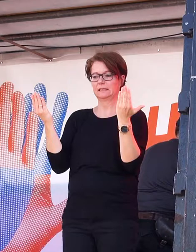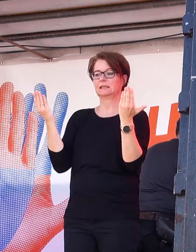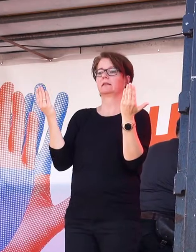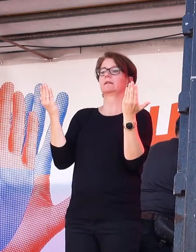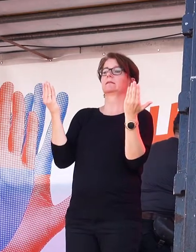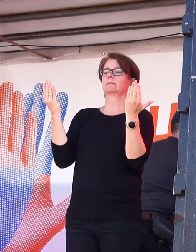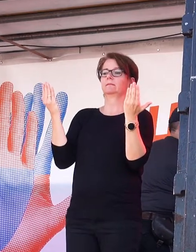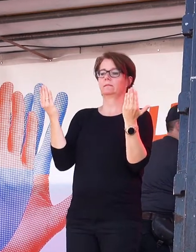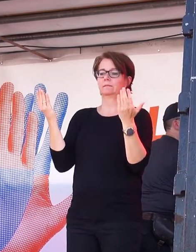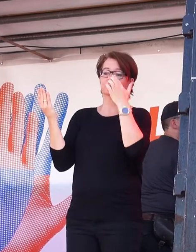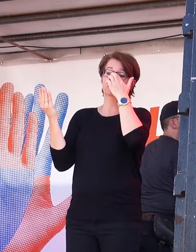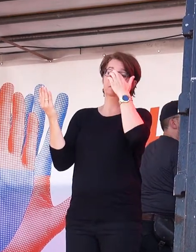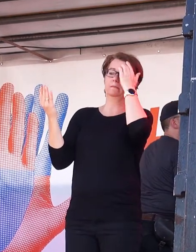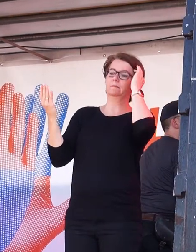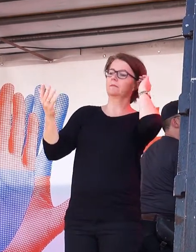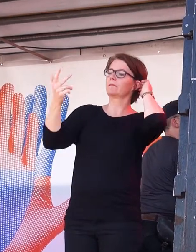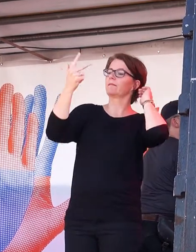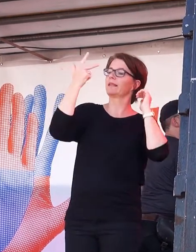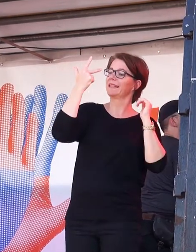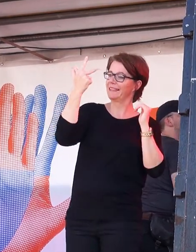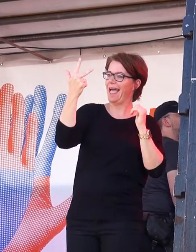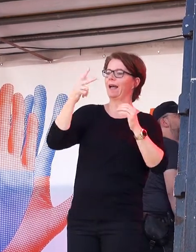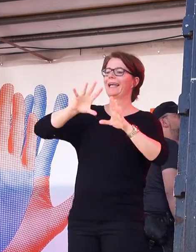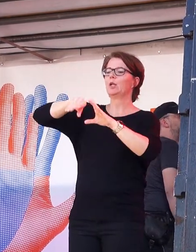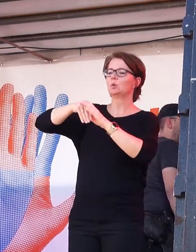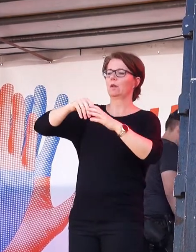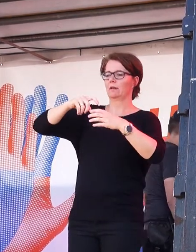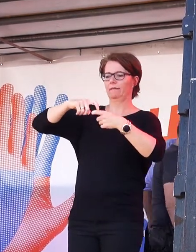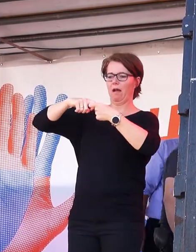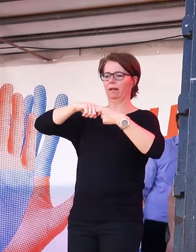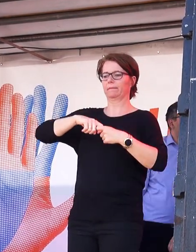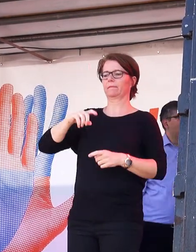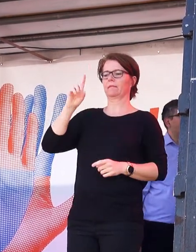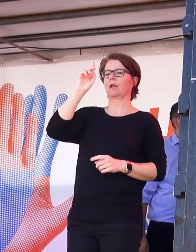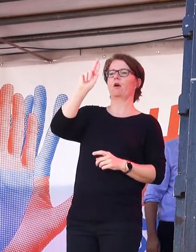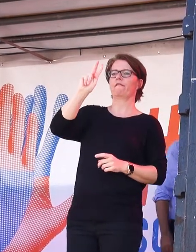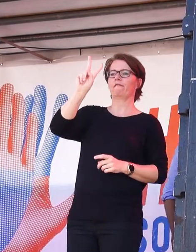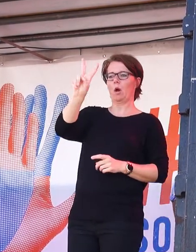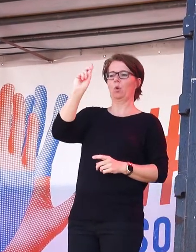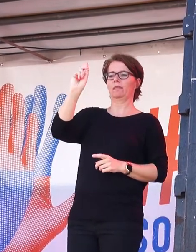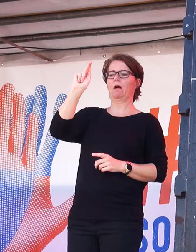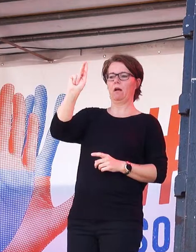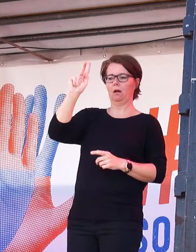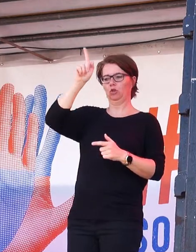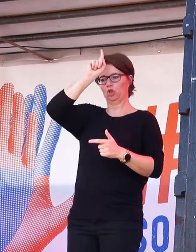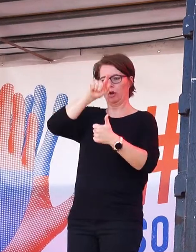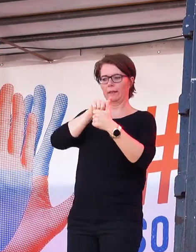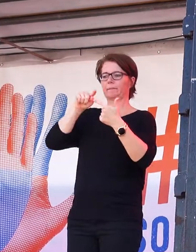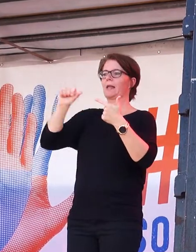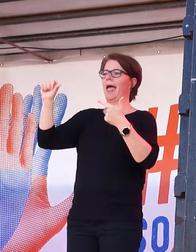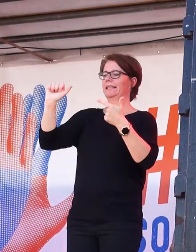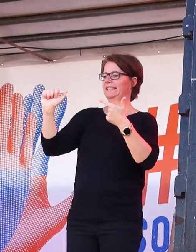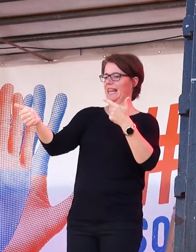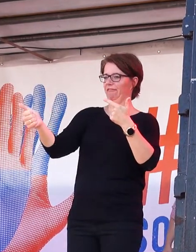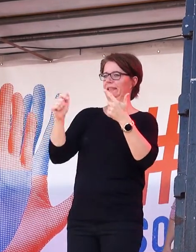Inklusionsfahrzeuge vom VdK Deutschland, von der AIDS-Hilfe und von den Tafeln. Wenn jemand nicht gut zu Fuß